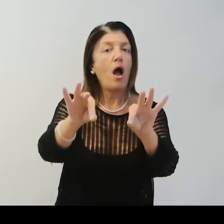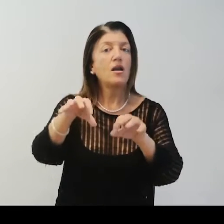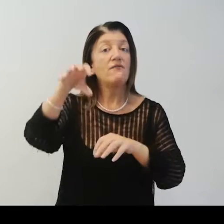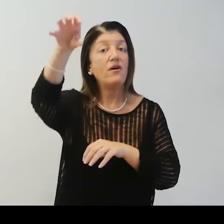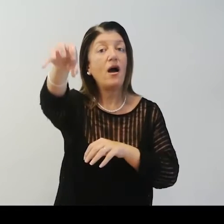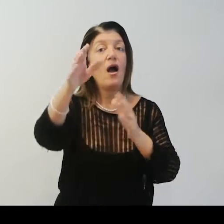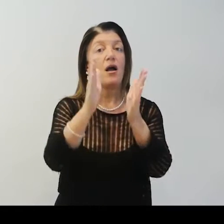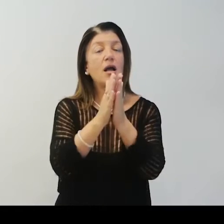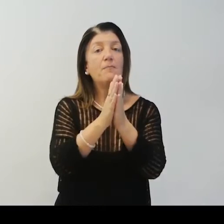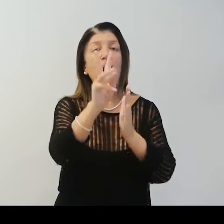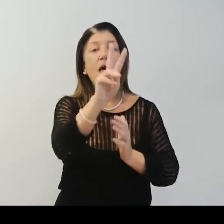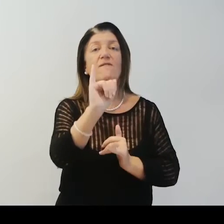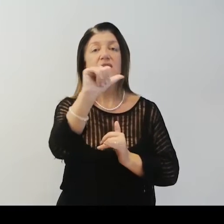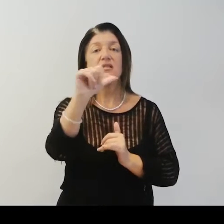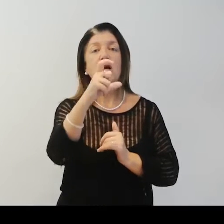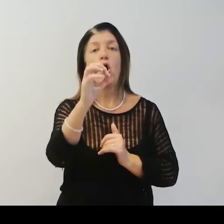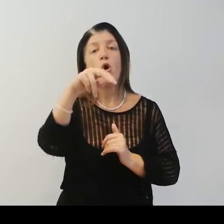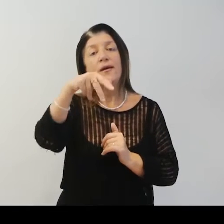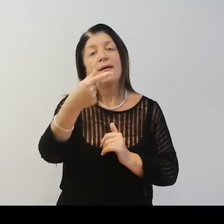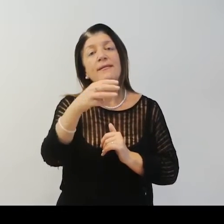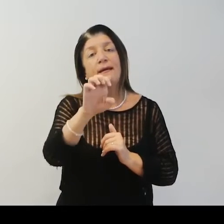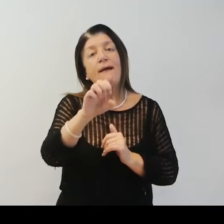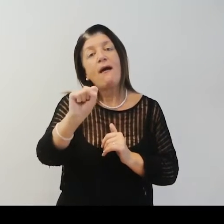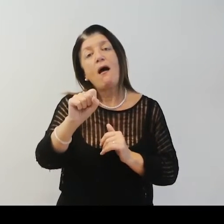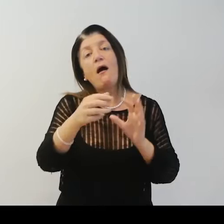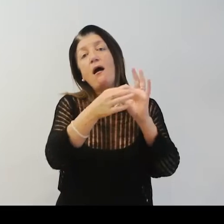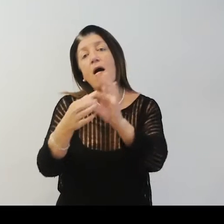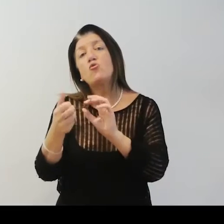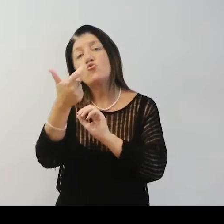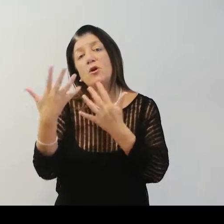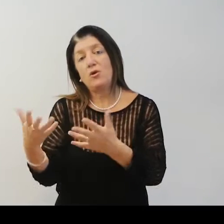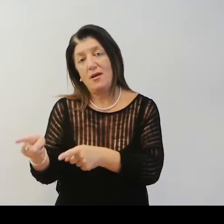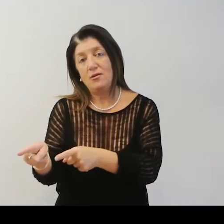Proseguendo, giungiamo alla cappella di Scondea, numero 10.